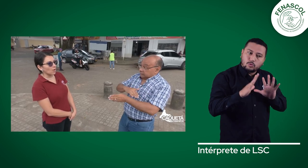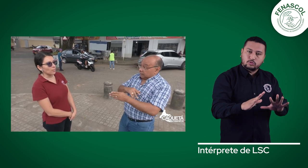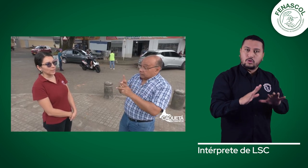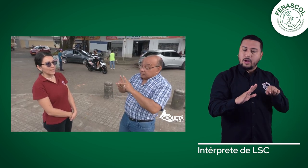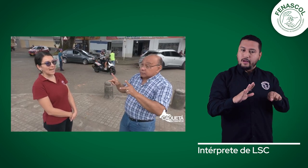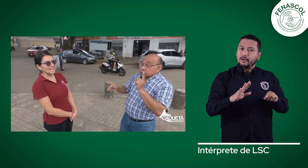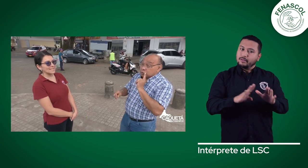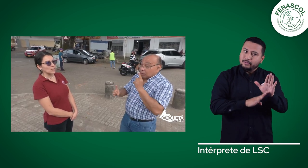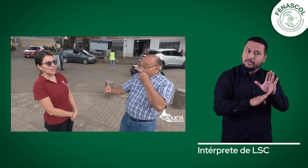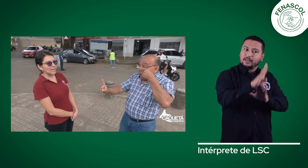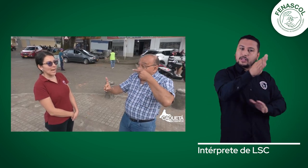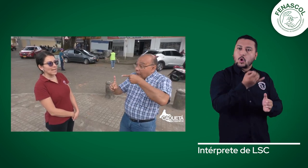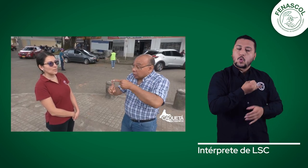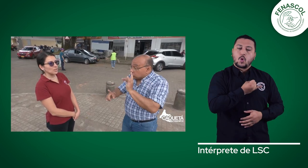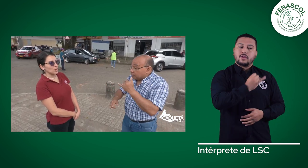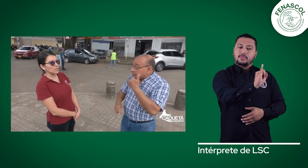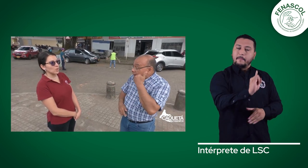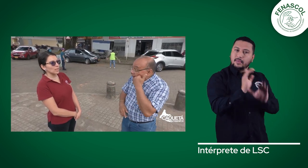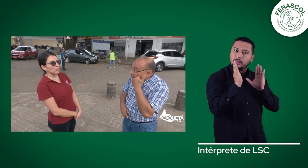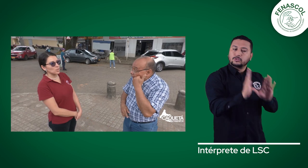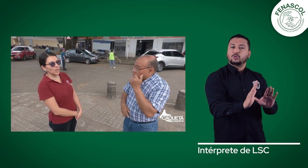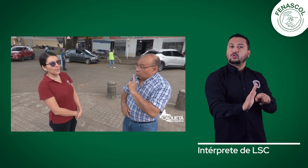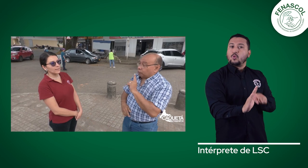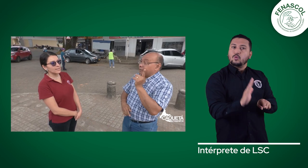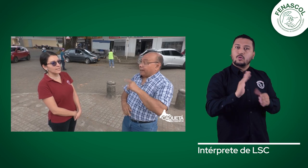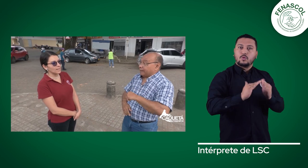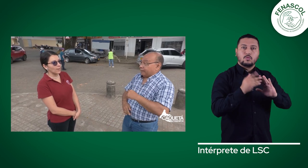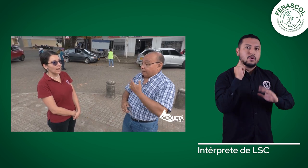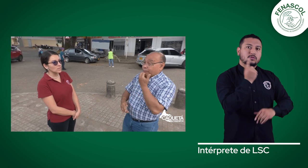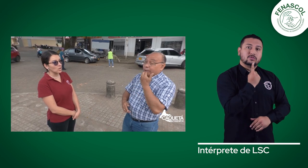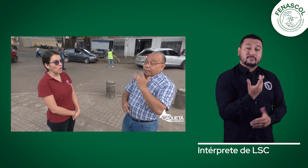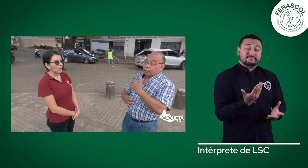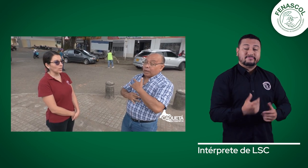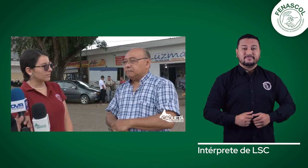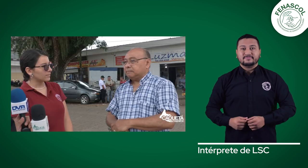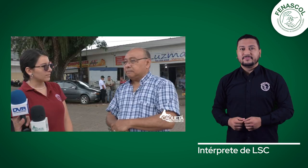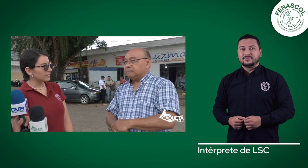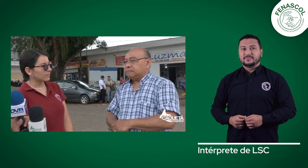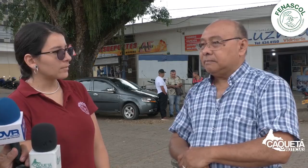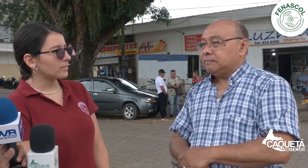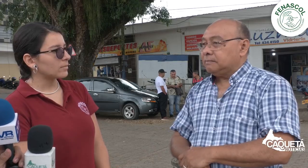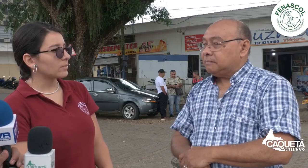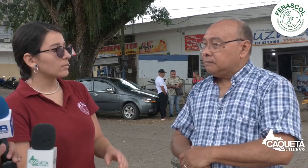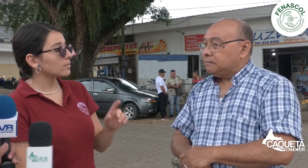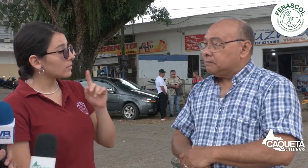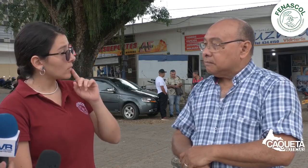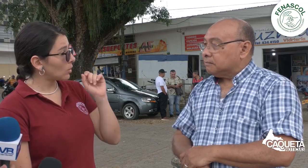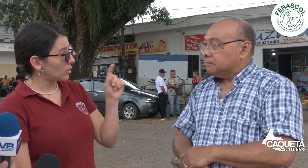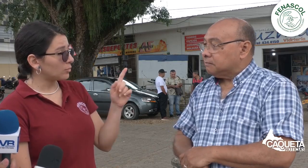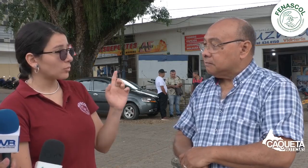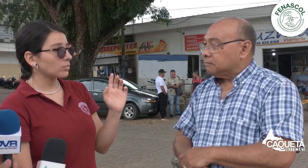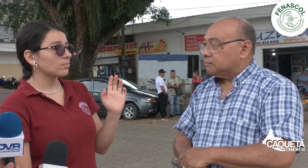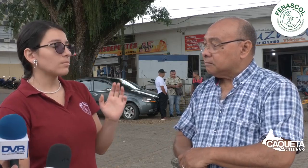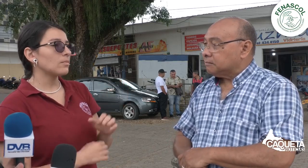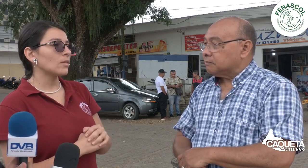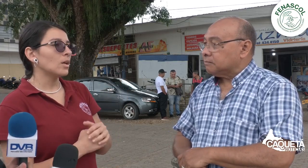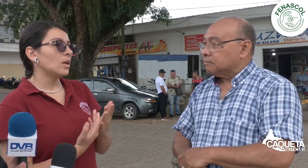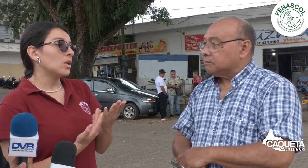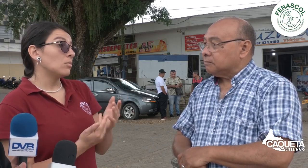aportar a ese desarrollo y su independencia. No solo las personas sordas buscan utilizar este servicio,